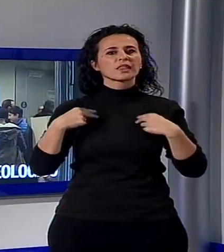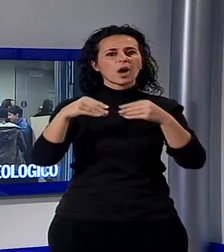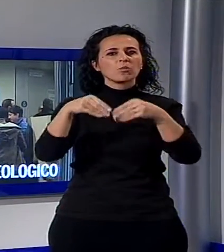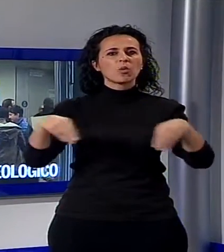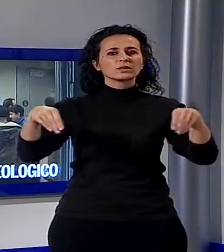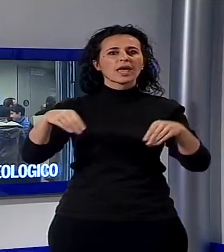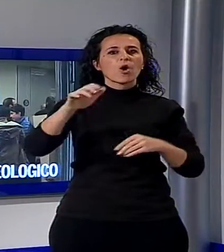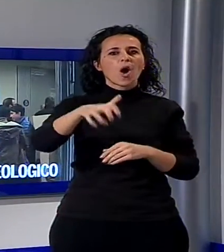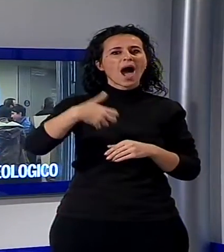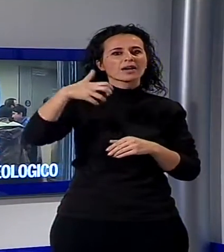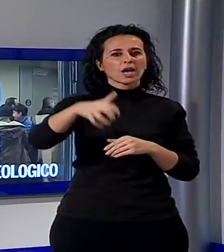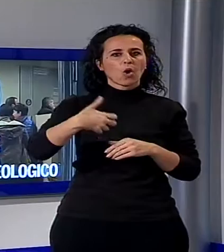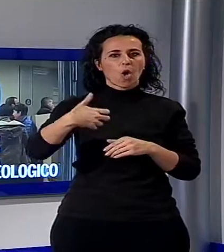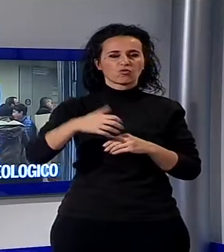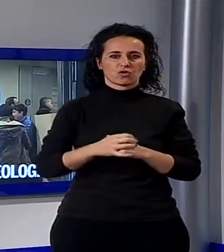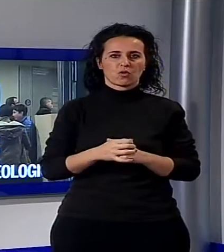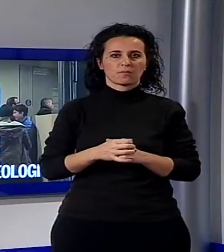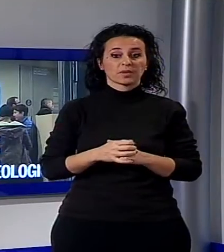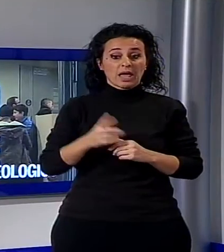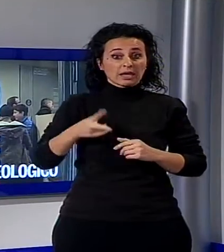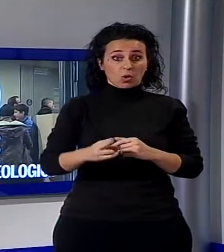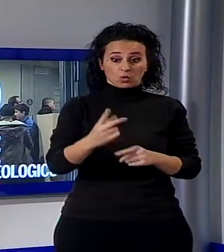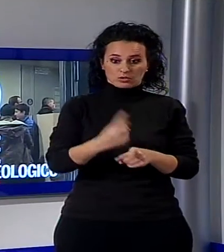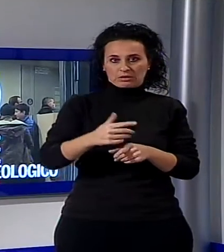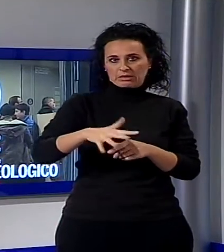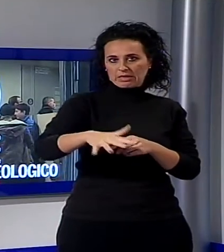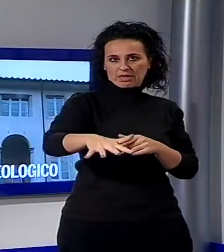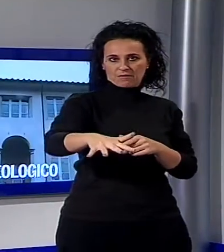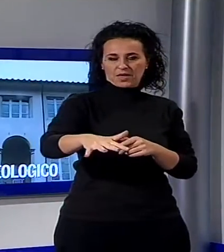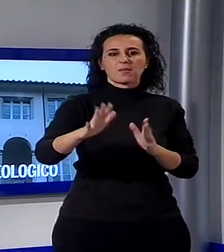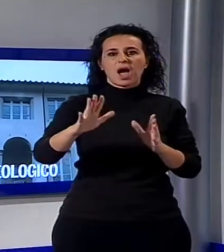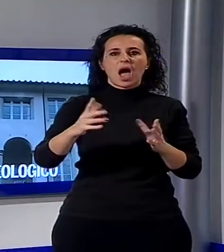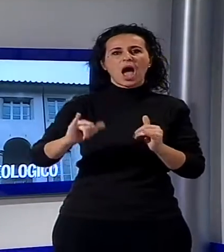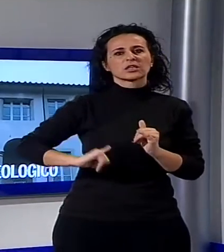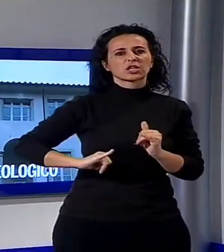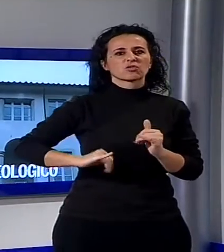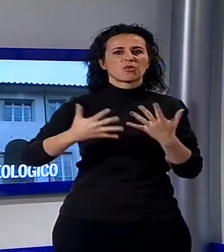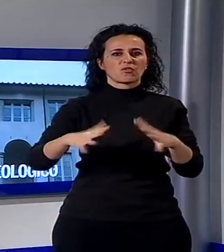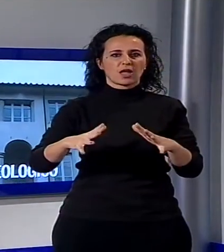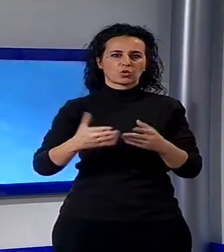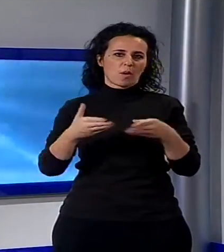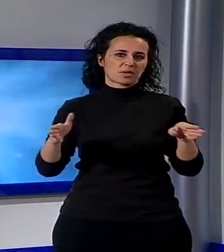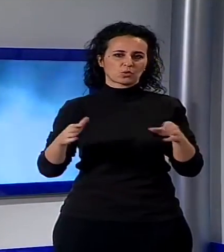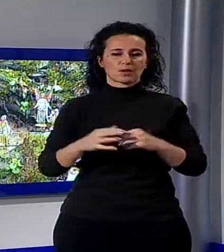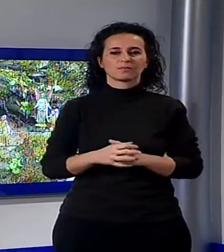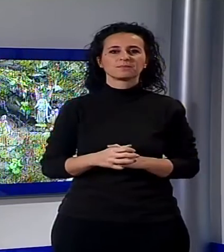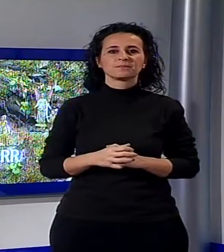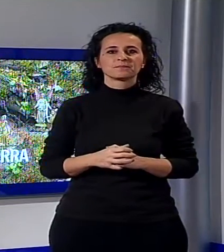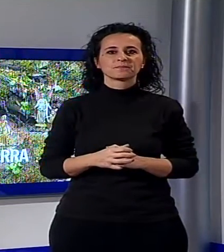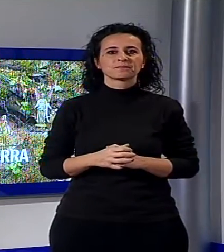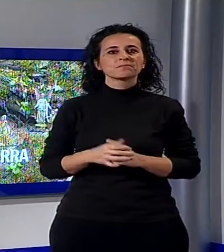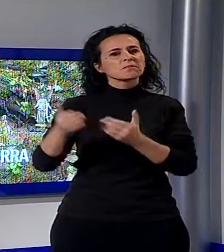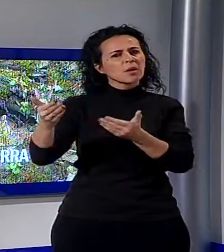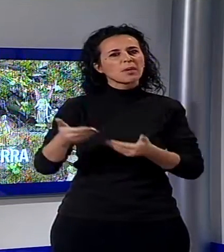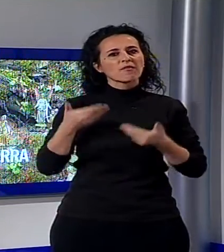archeologico in attesa dell'inaugurazione presentato il nuovo civico museo di Camaiore. Benvenuti